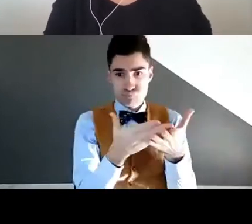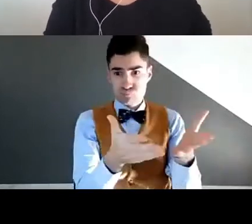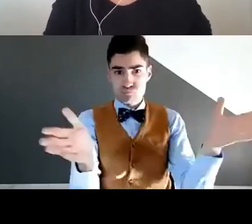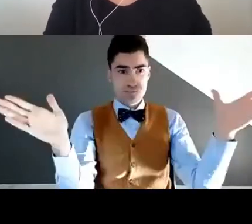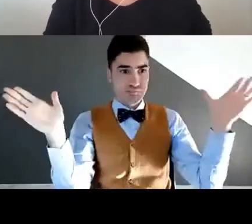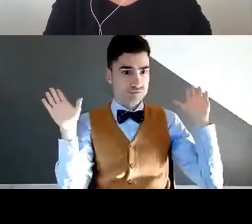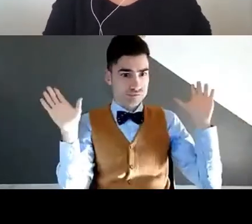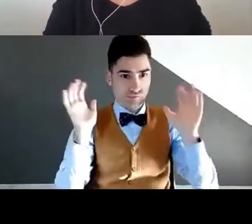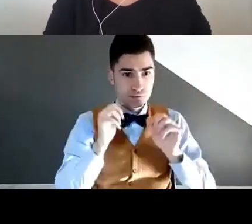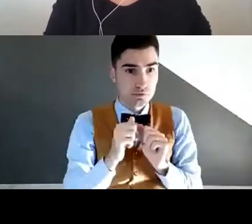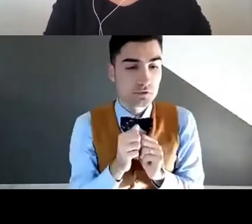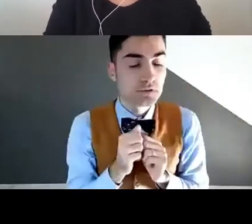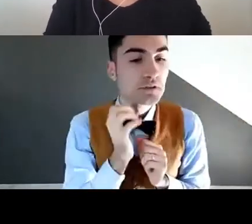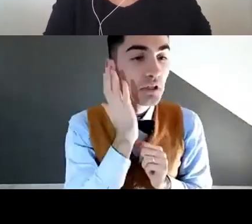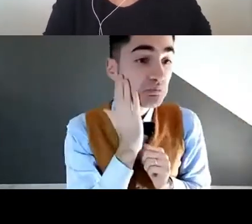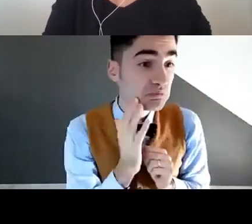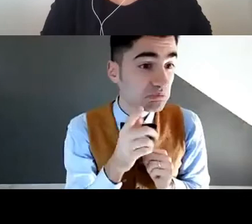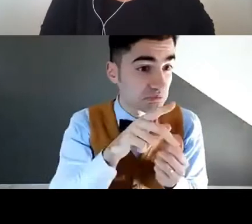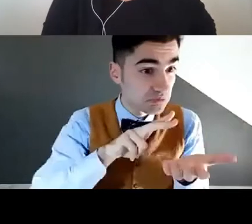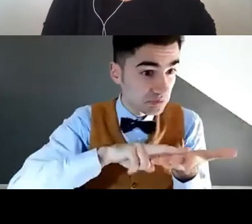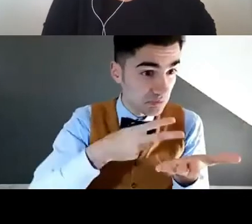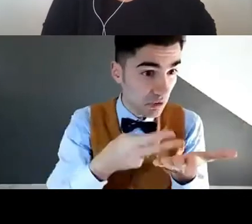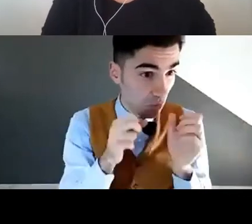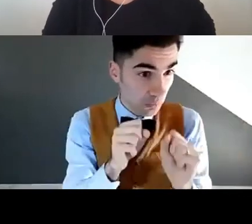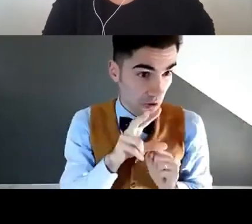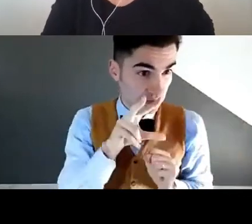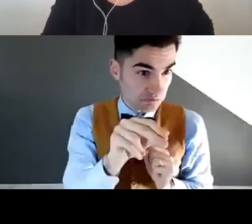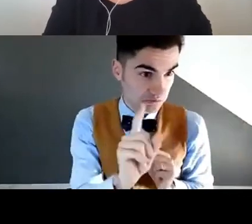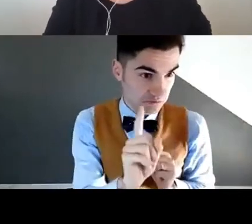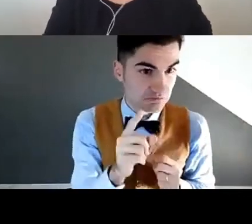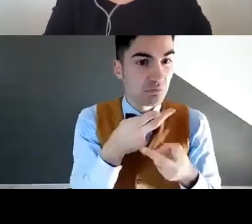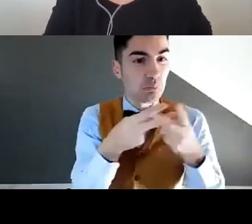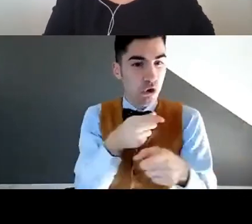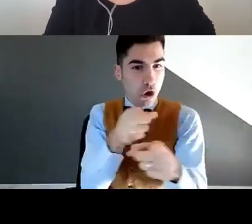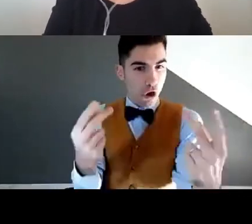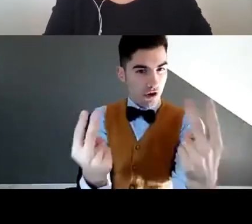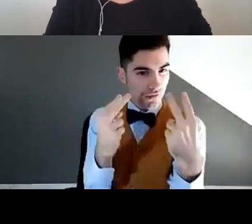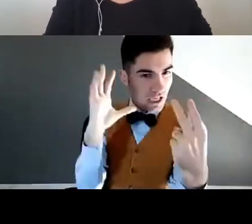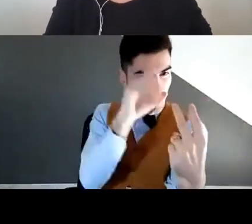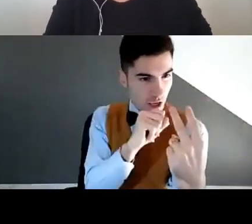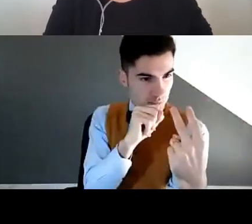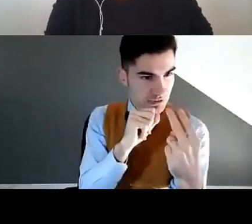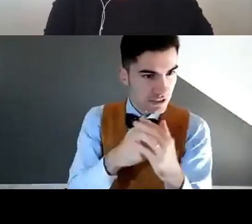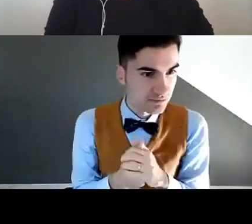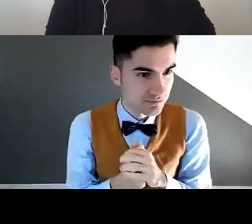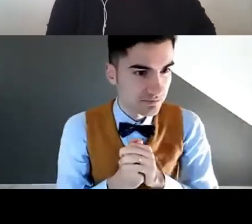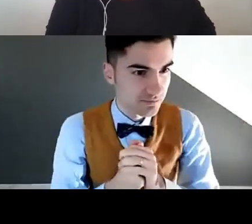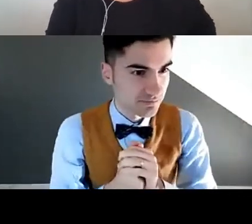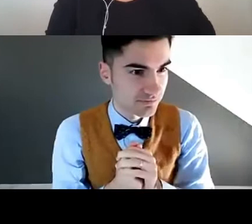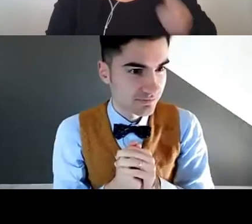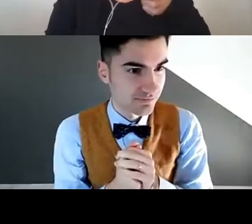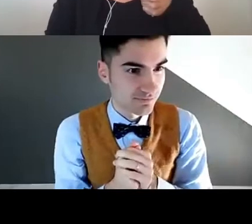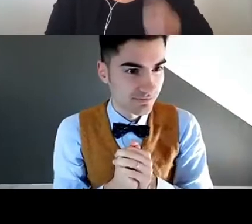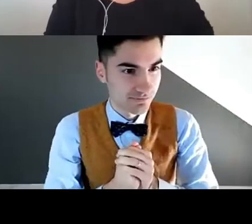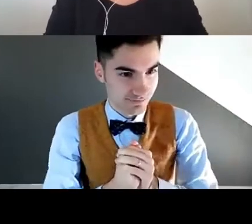io come posso esprimere il concetto di donna? In tanti modi. L'interprete adesso si tace e guardatemi.